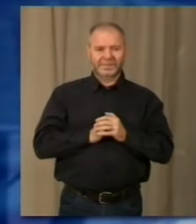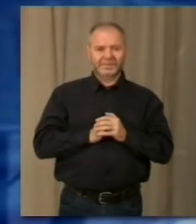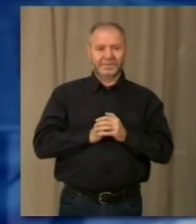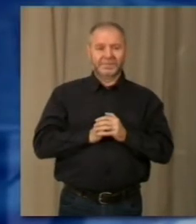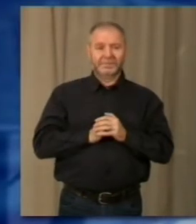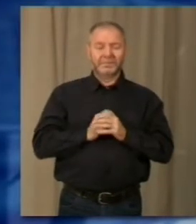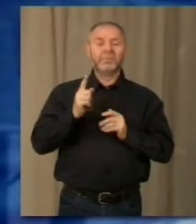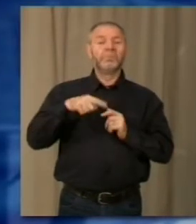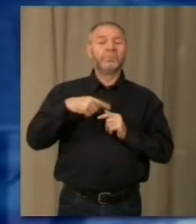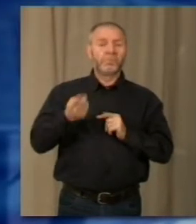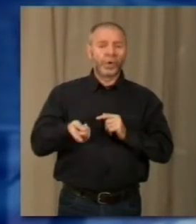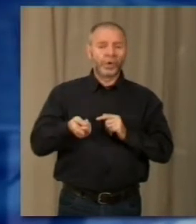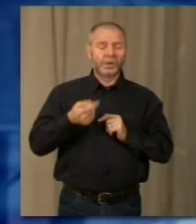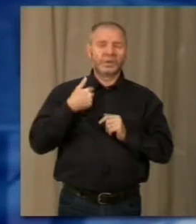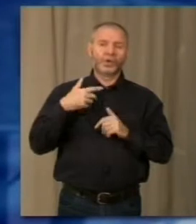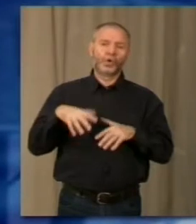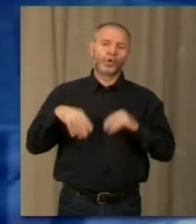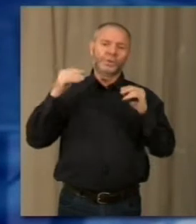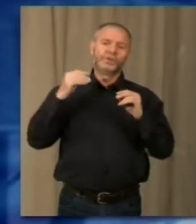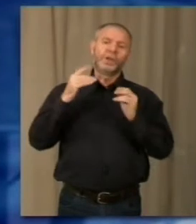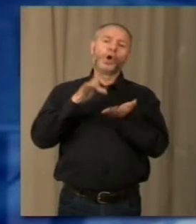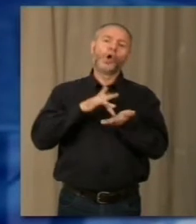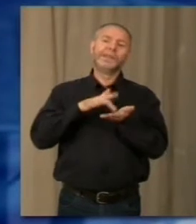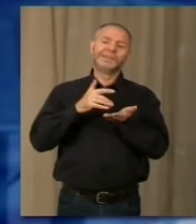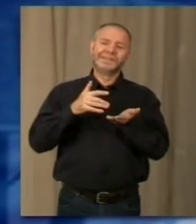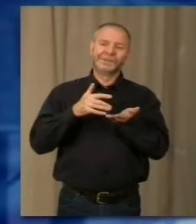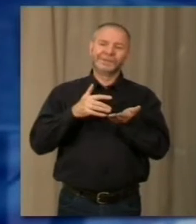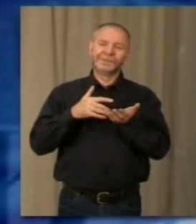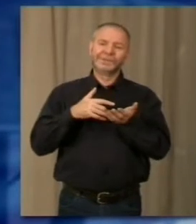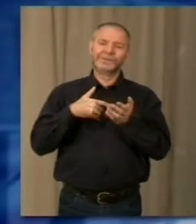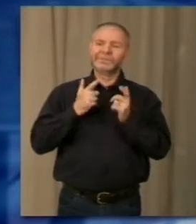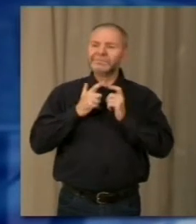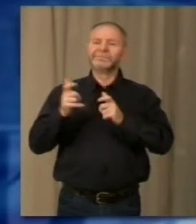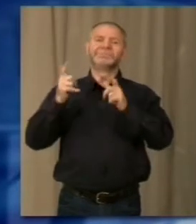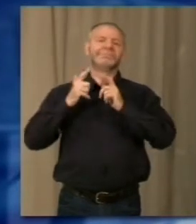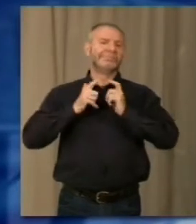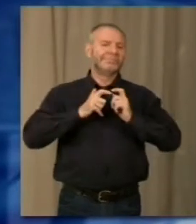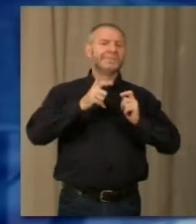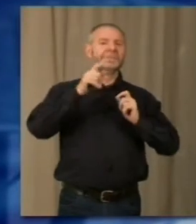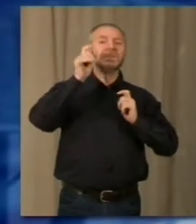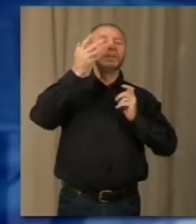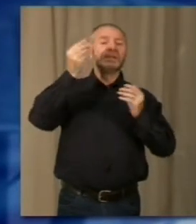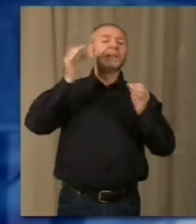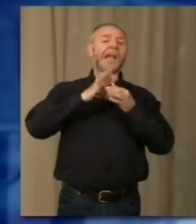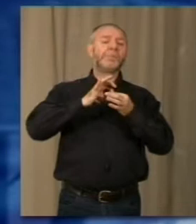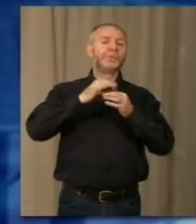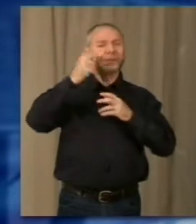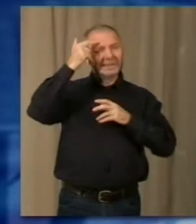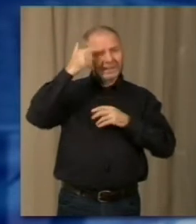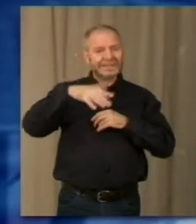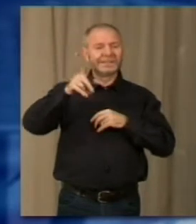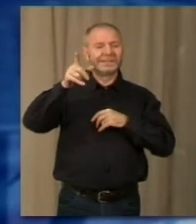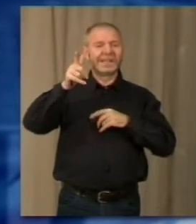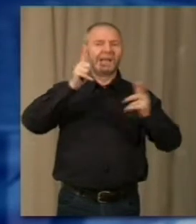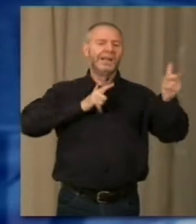Poi per caso ho cominciato alla collezione, appassionami nei viaggi, poi gli amici sapevano della mia passione e quindi hanno